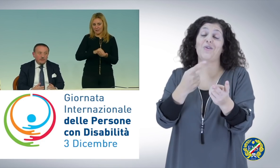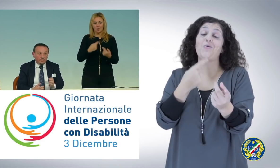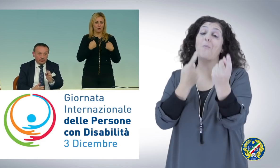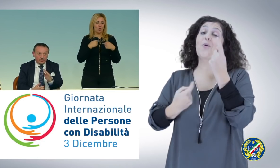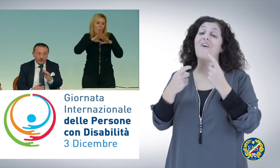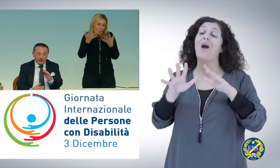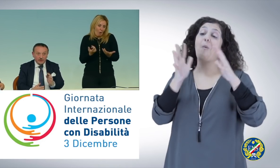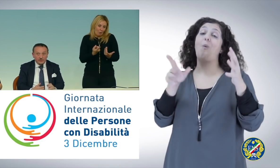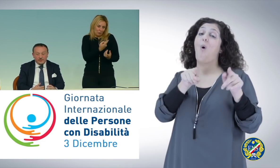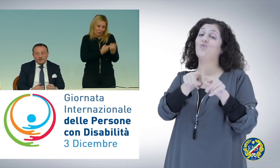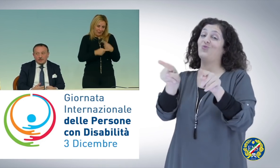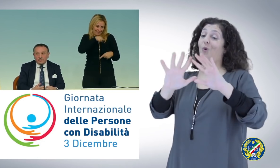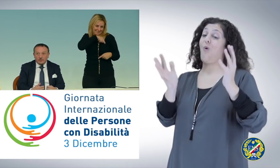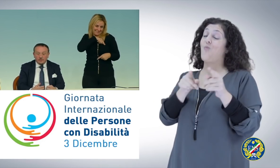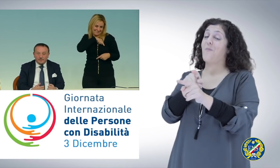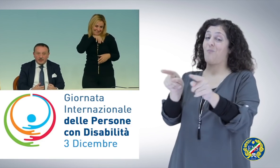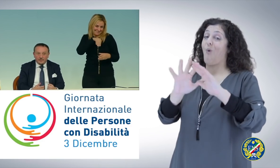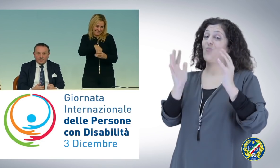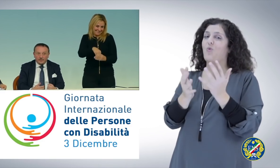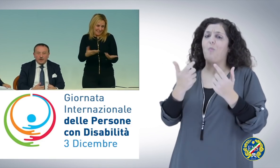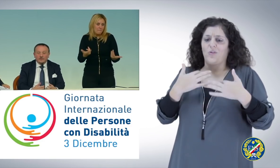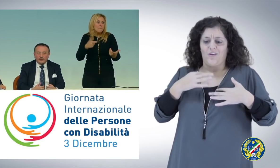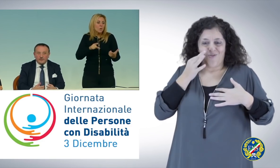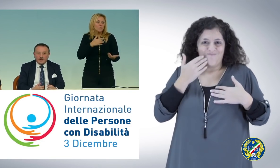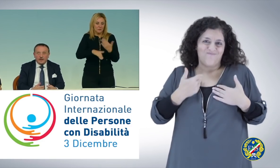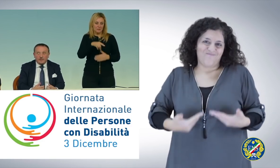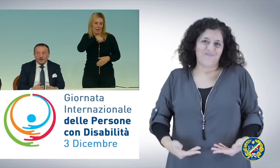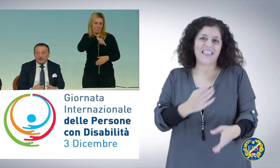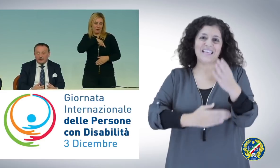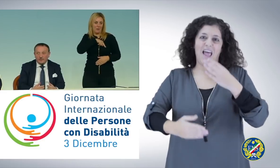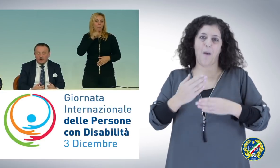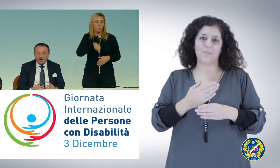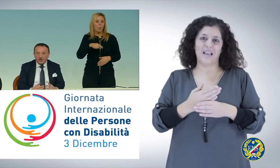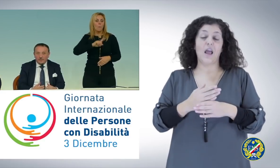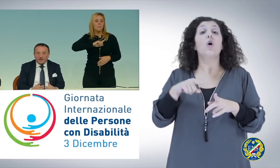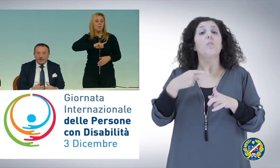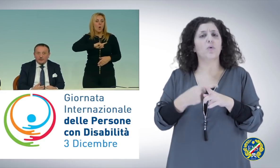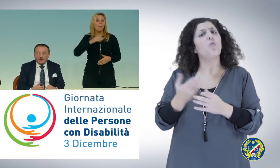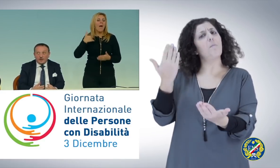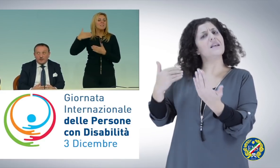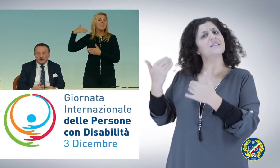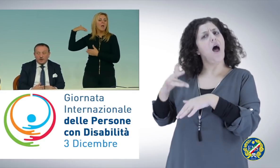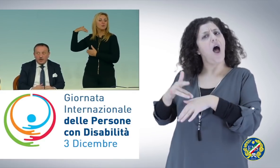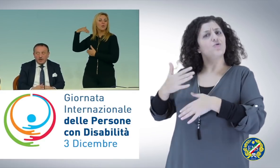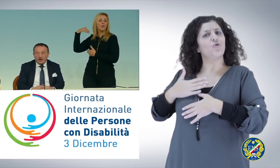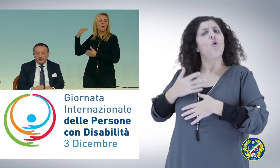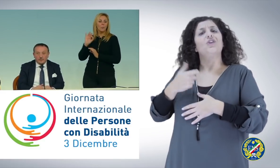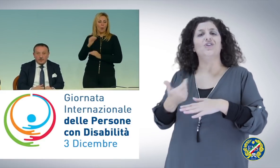quel mondo, io vengo da quel mondo perché persona con disabilità, ma anche per il mio passato, perché insomma, avendo